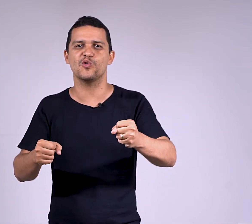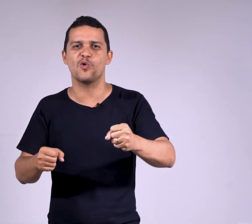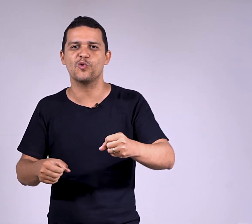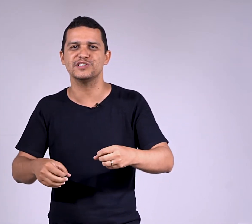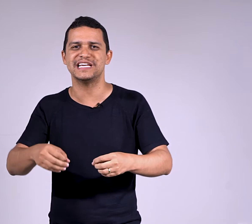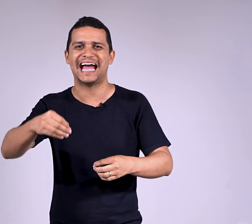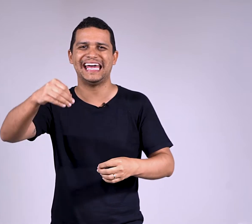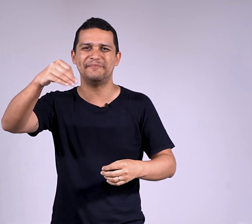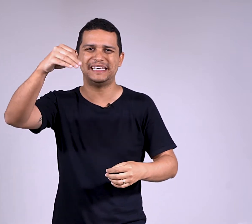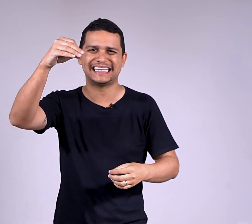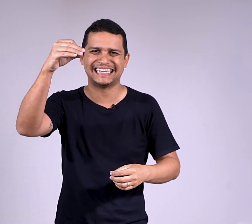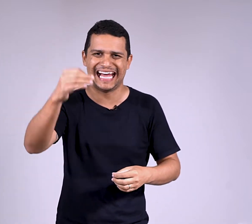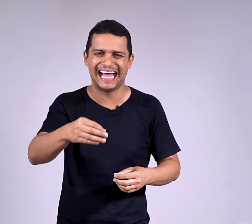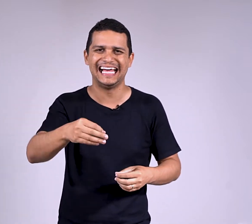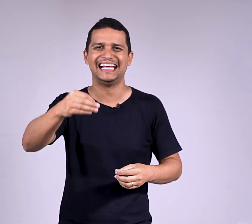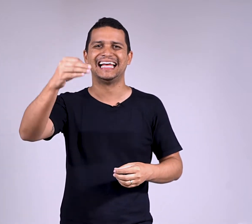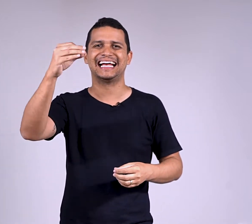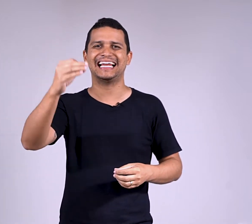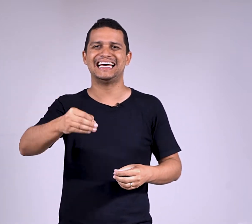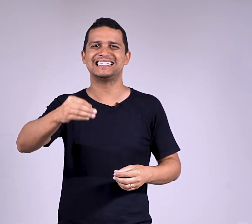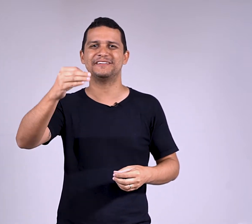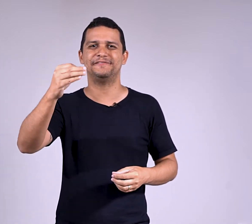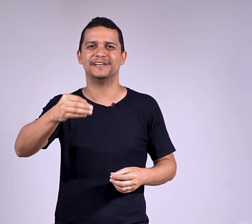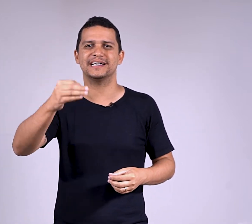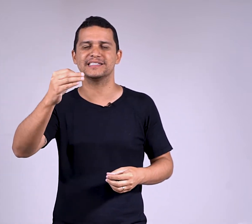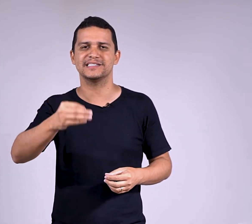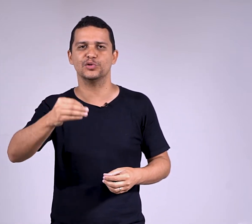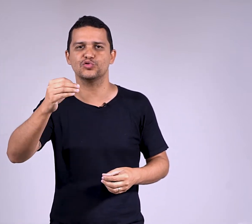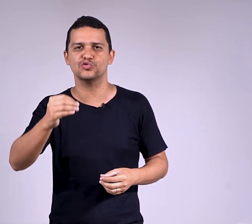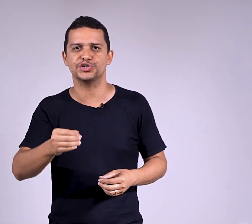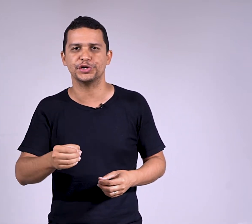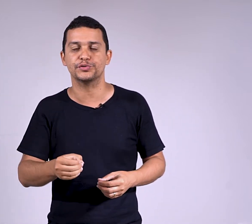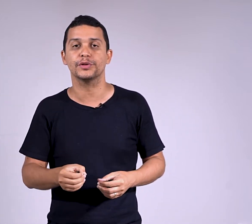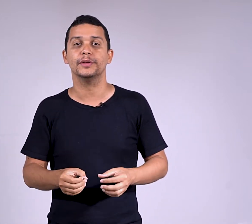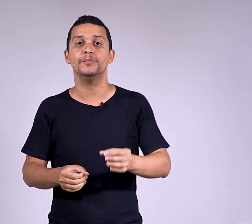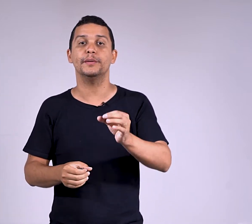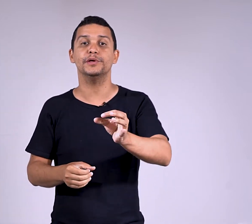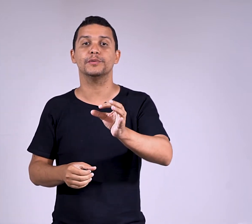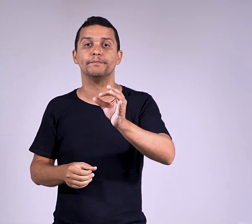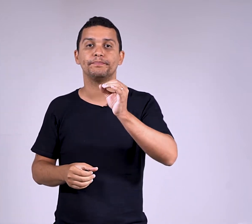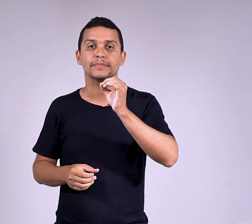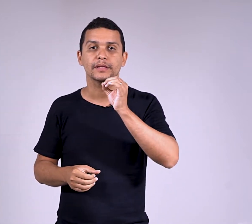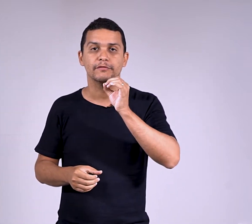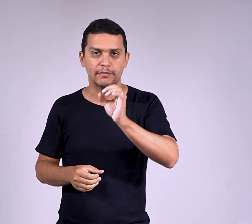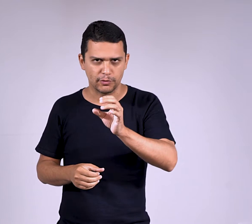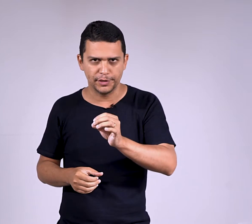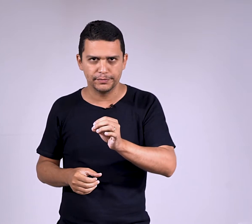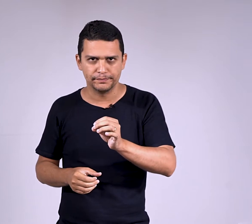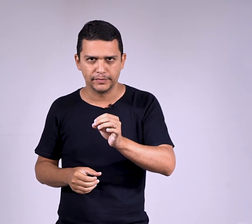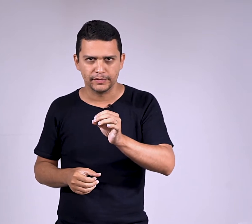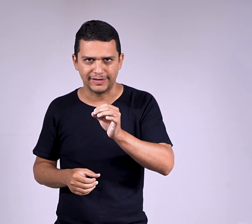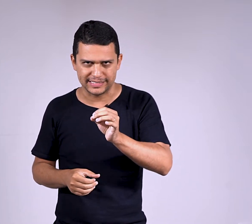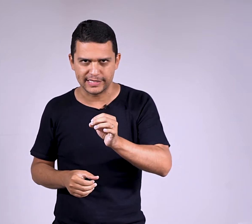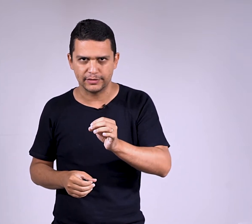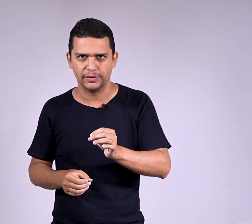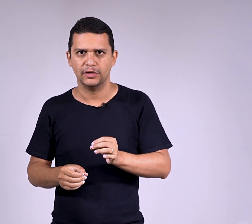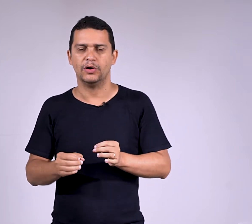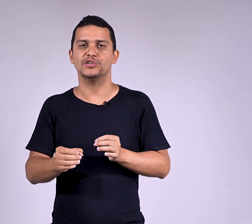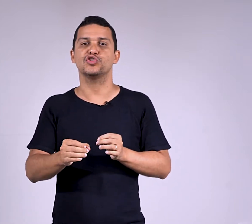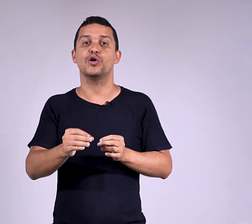concurso e arrebentar classificação do sujeito. Meu amigo, vamos comigo, vai dar certo. Olha só,